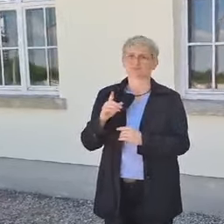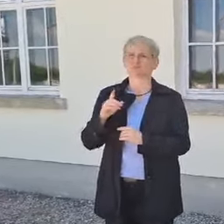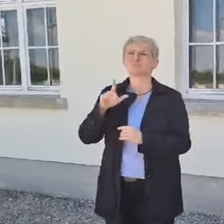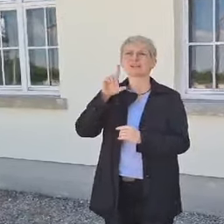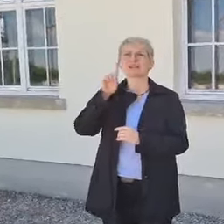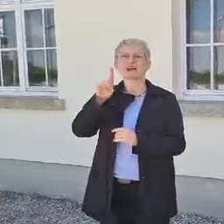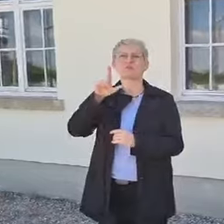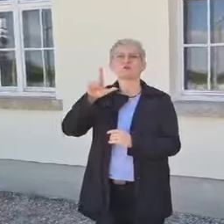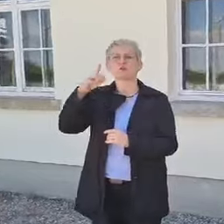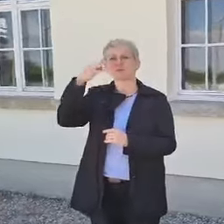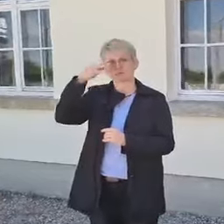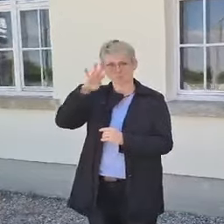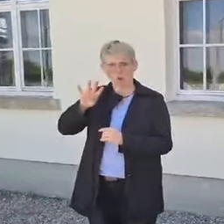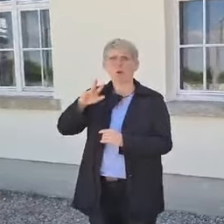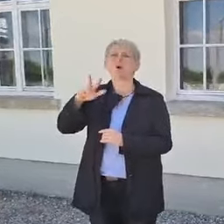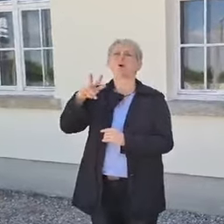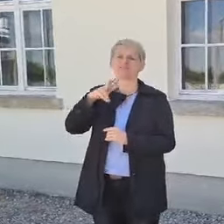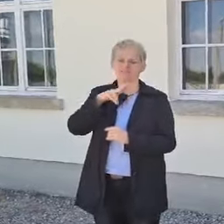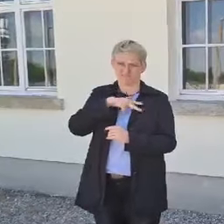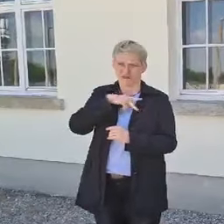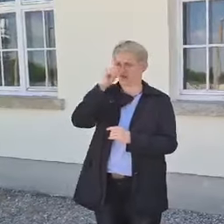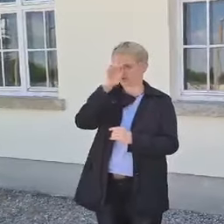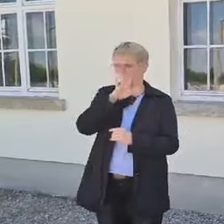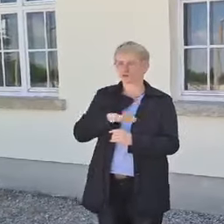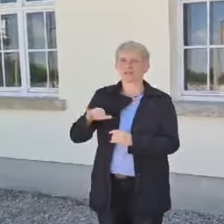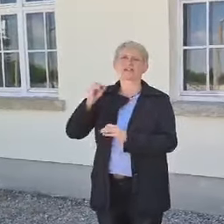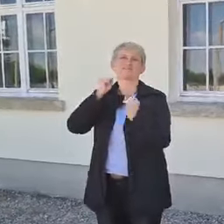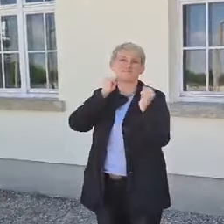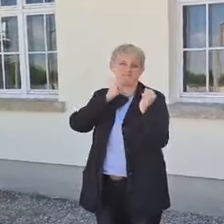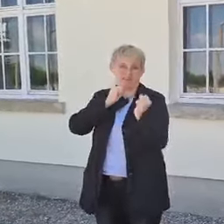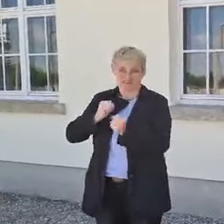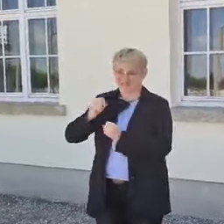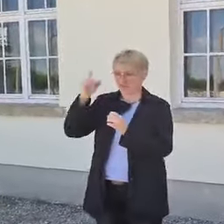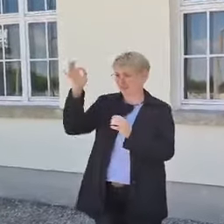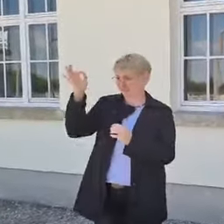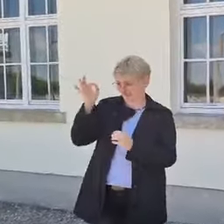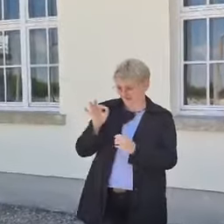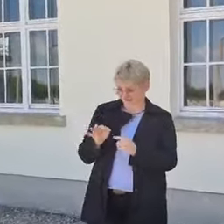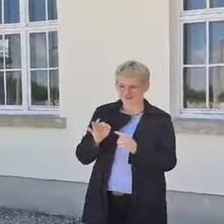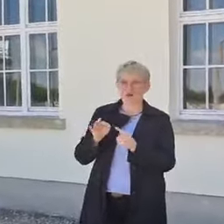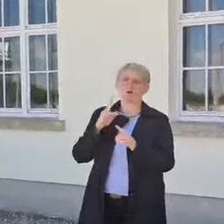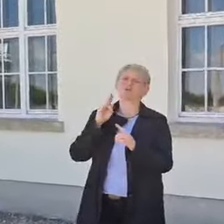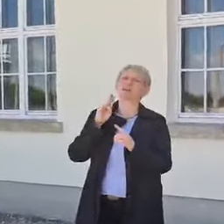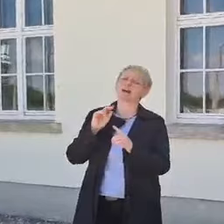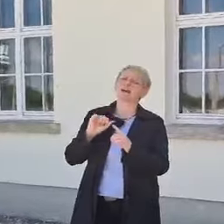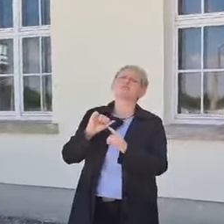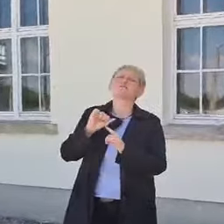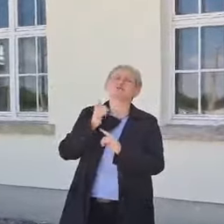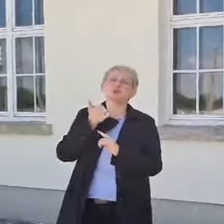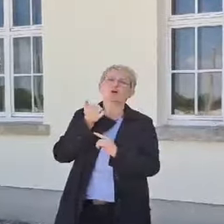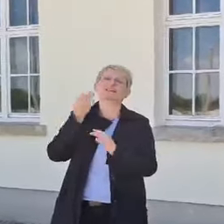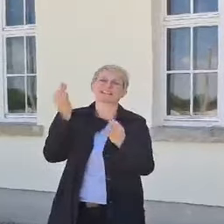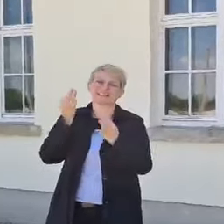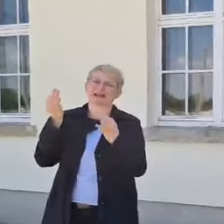hat das gemacht über Venedig und da gibt es jetzt tatsächlich verschiedene Besonderheiten. Er hat sich ein